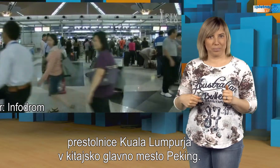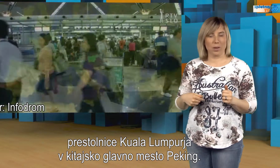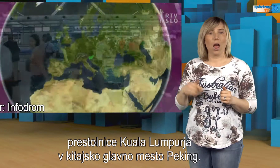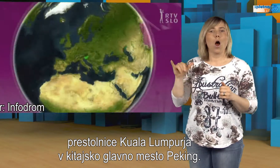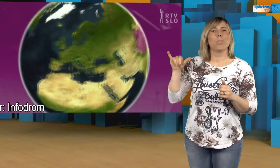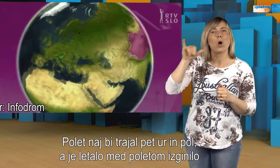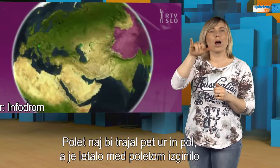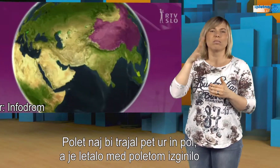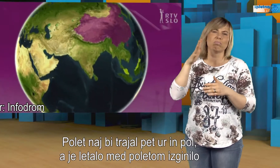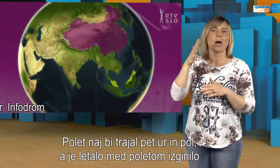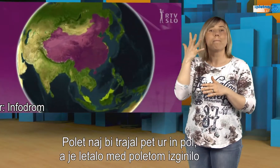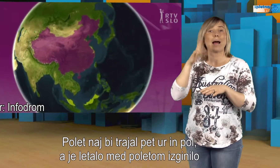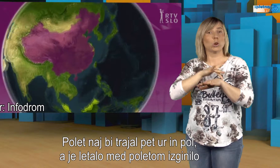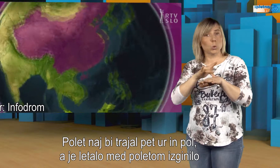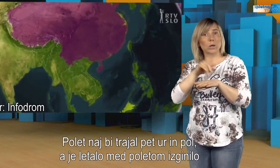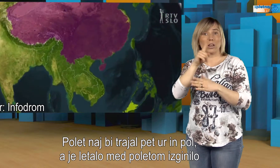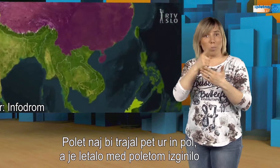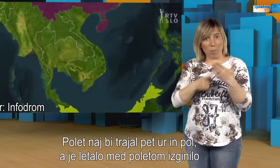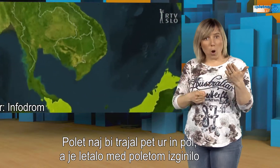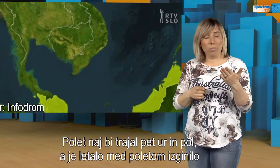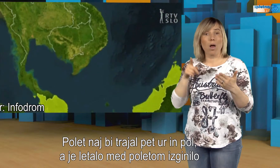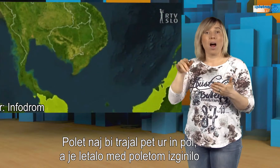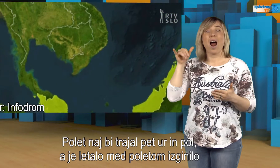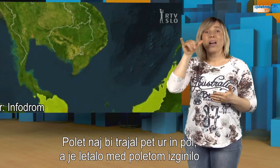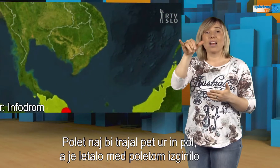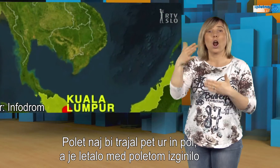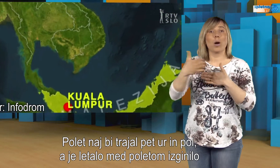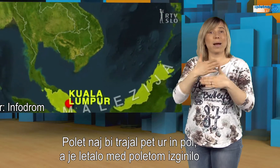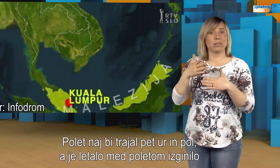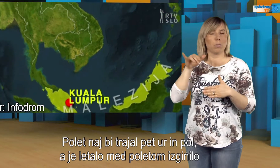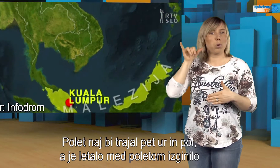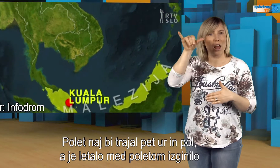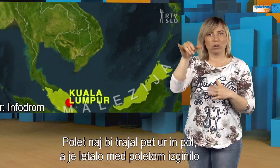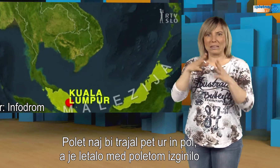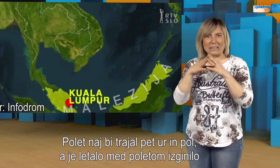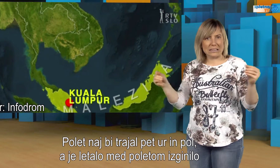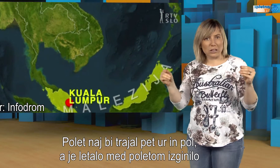Polet naj bi trajal pet ur in pol, a je letalo med poletom izginilo iz radarskih zaslonov.